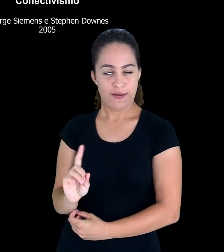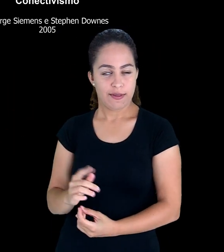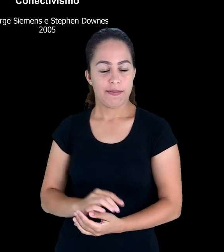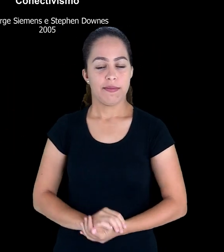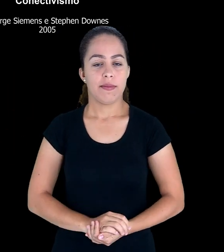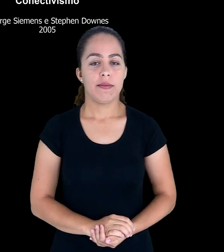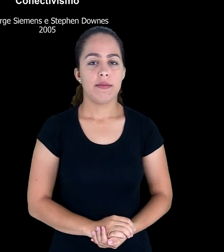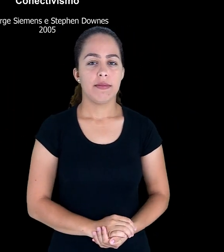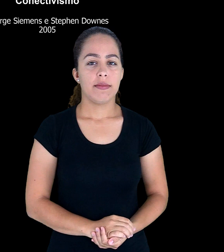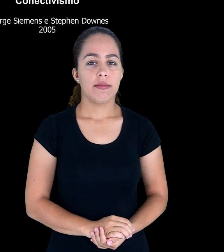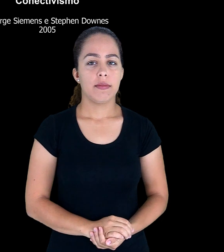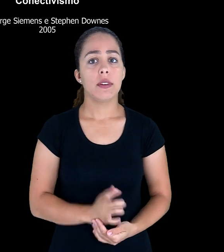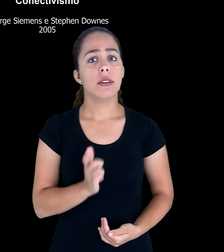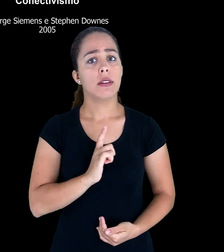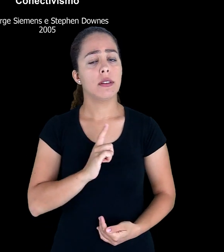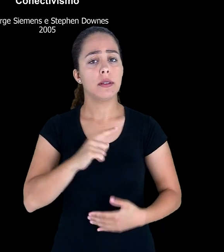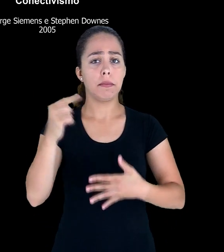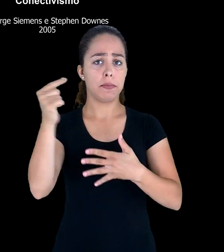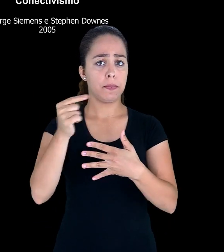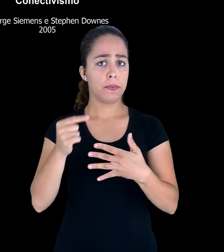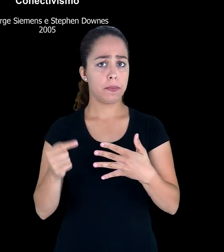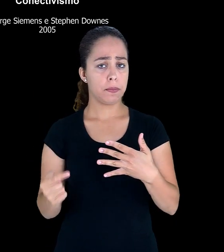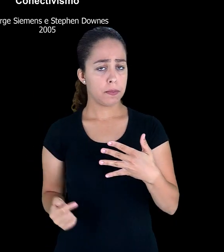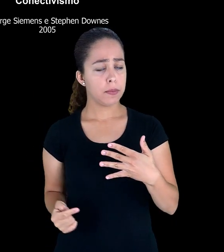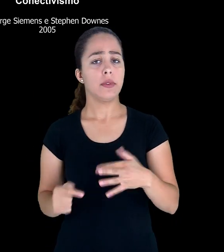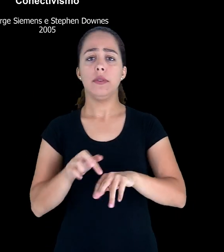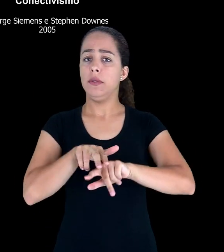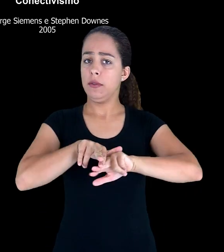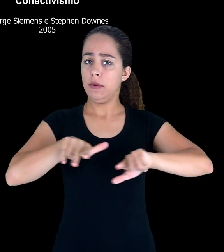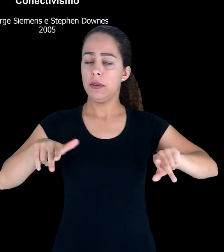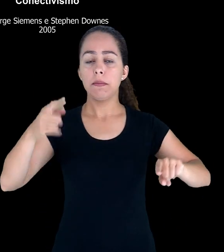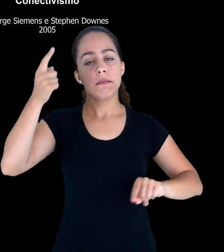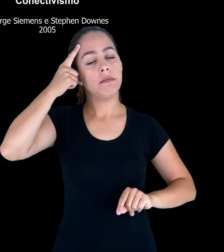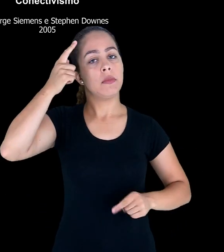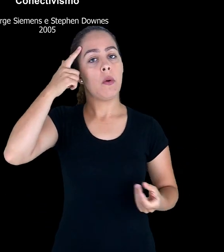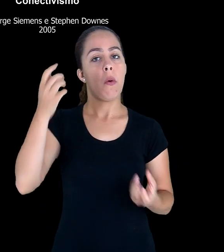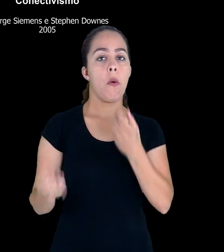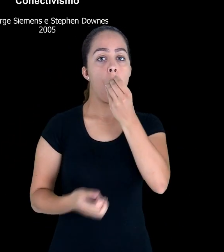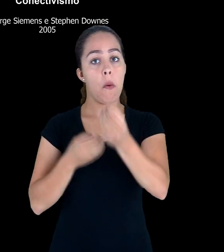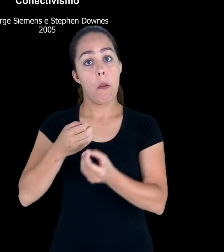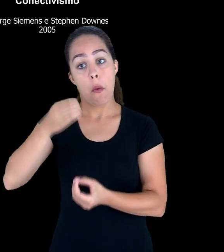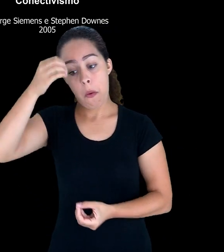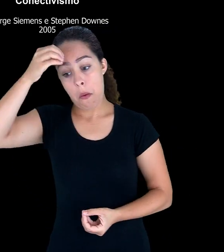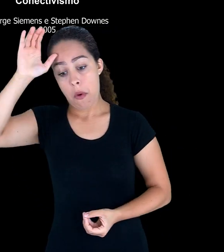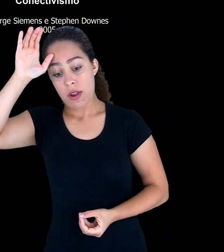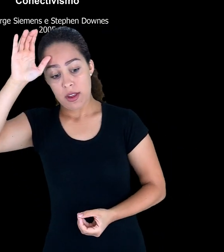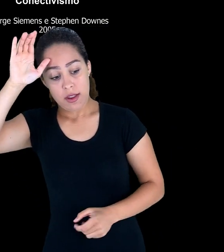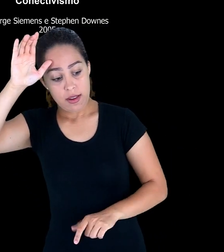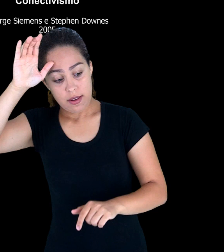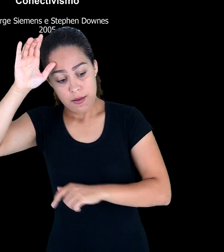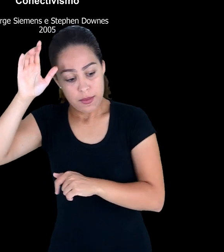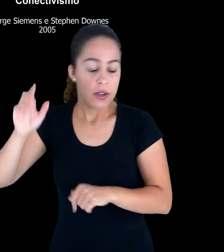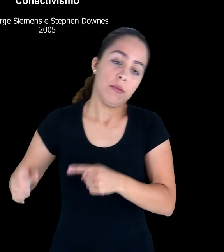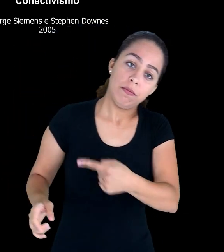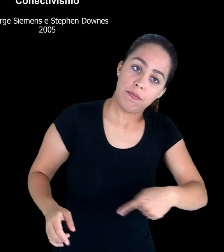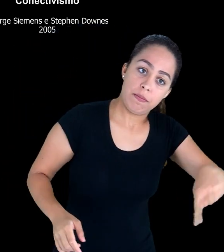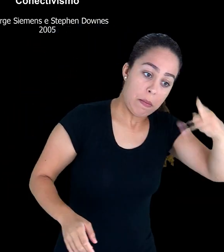contínuo. Várias questões são postuladas relacionando com o